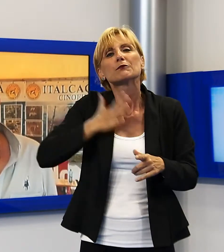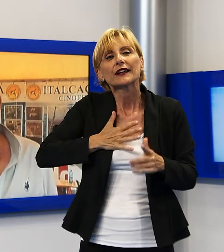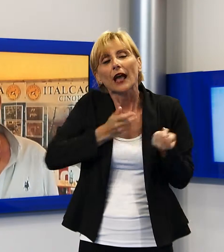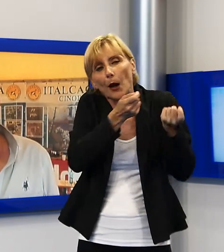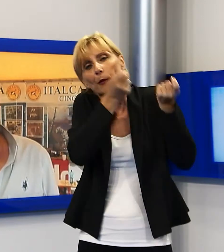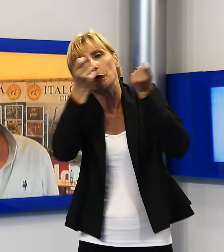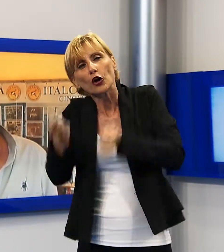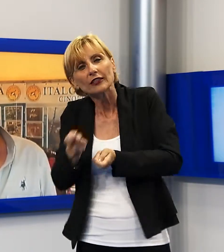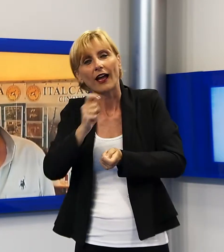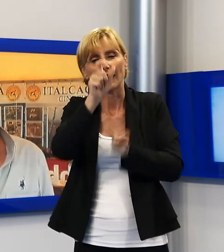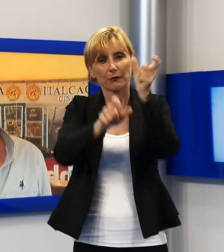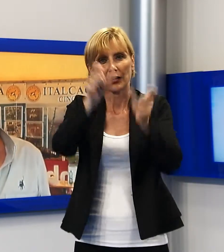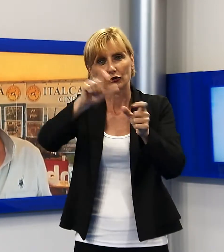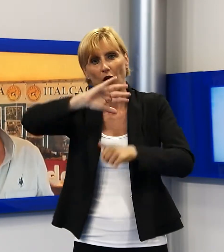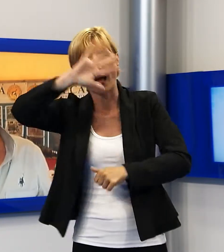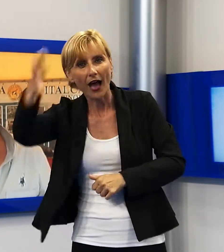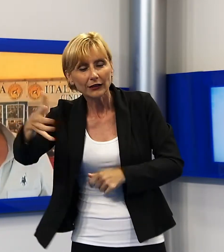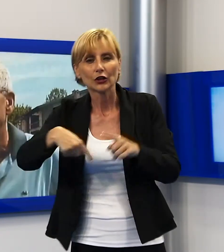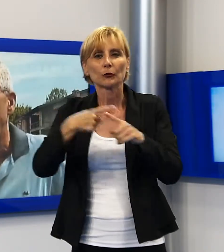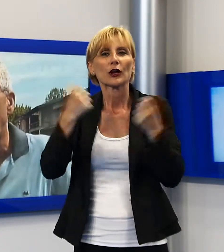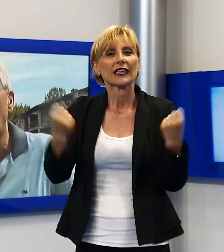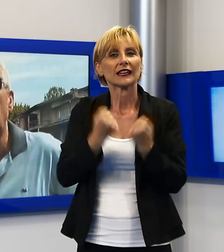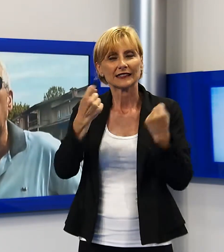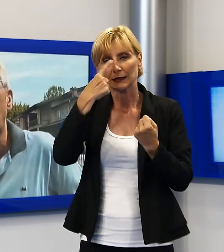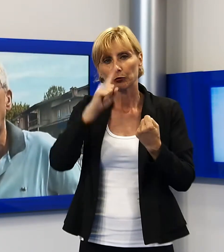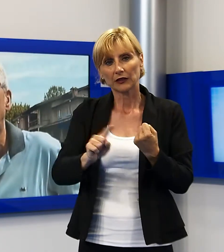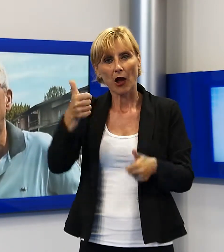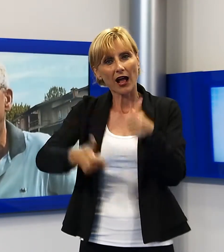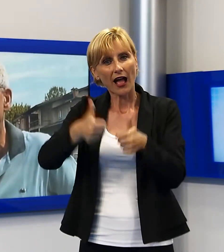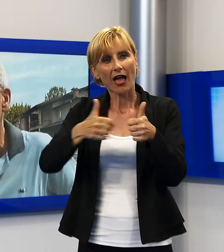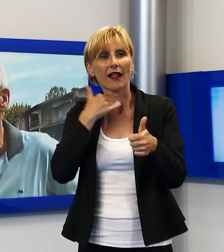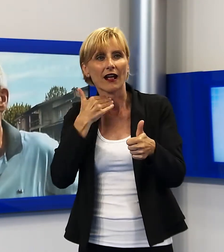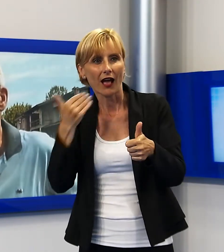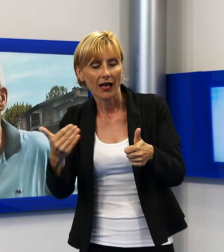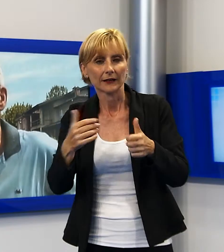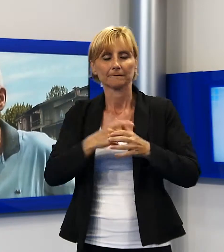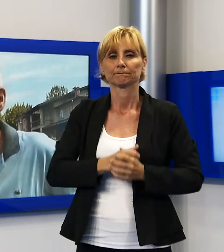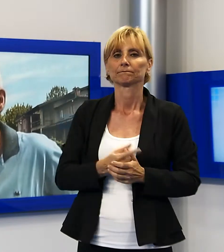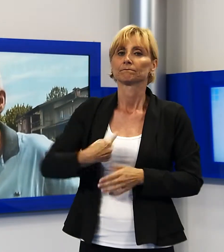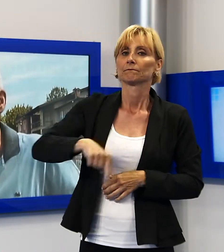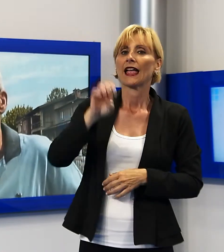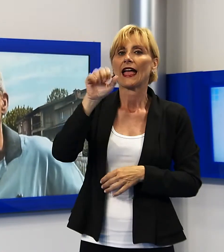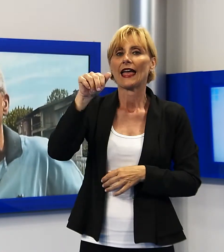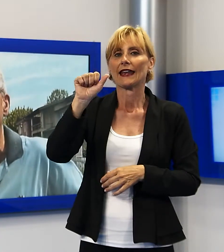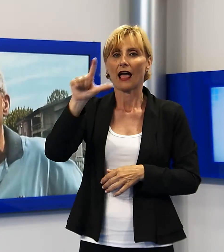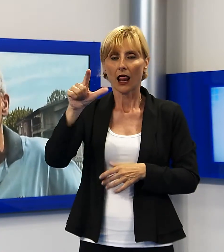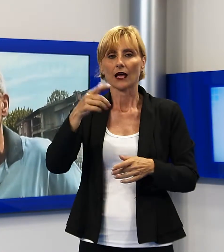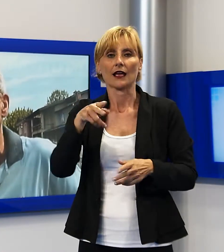iniziative come gare su cani. Anche noi abbiamo partecipato volentieri come Talcaccia a questa manifestazione, sperando che cresca negli anni